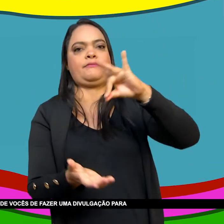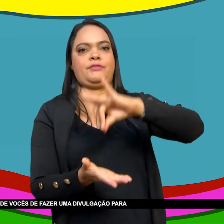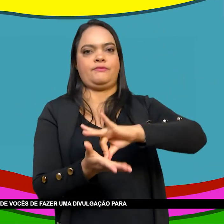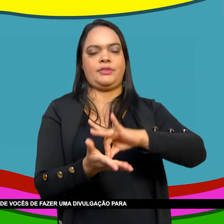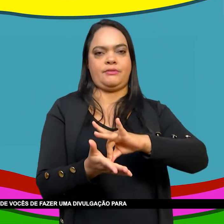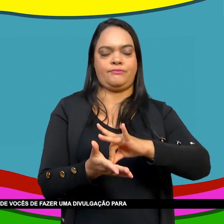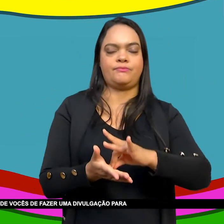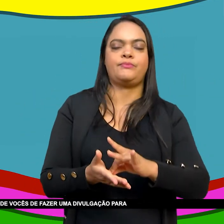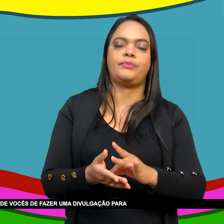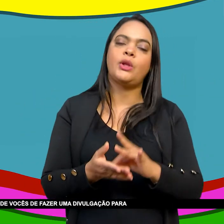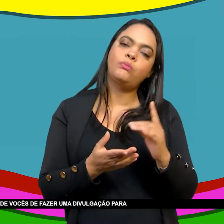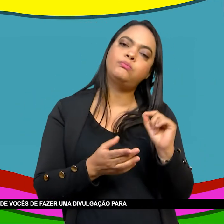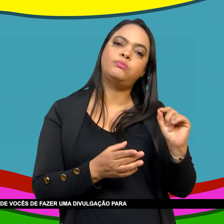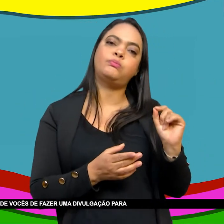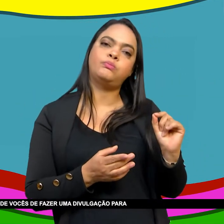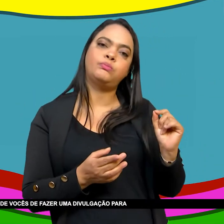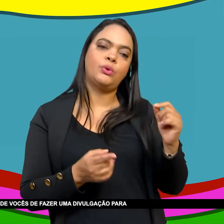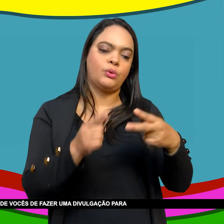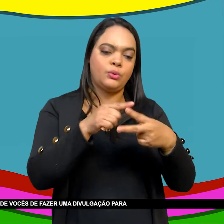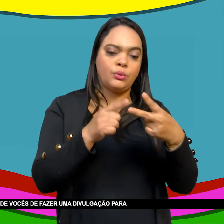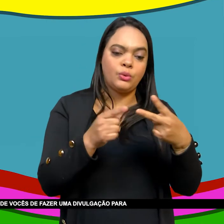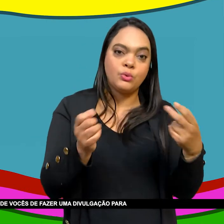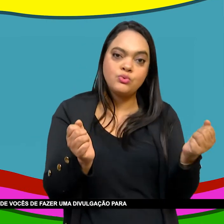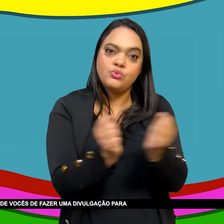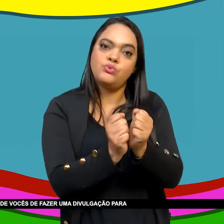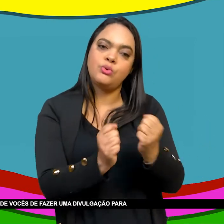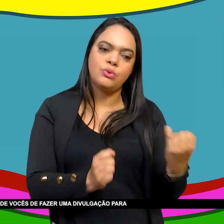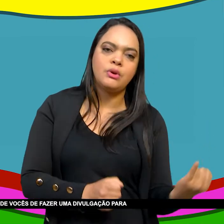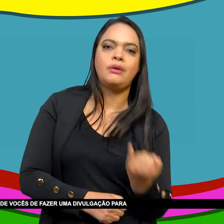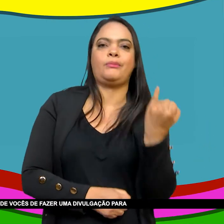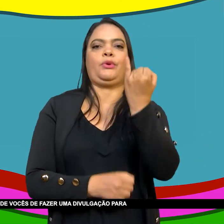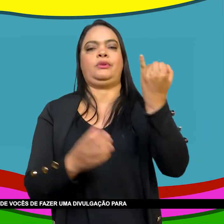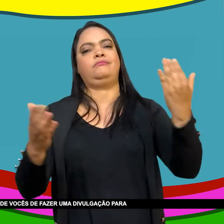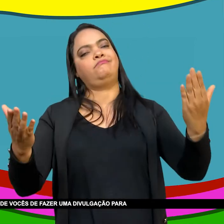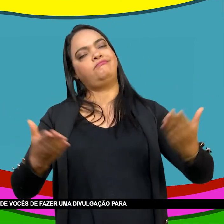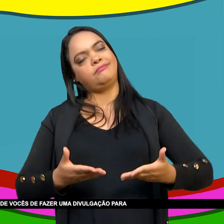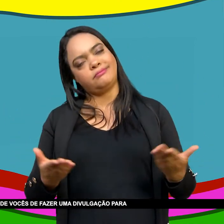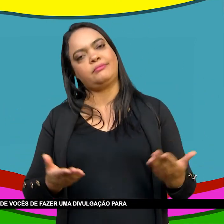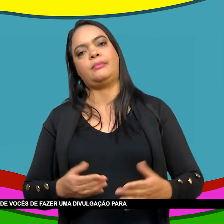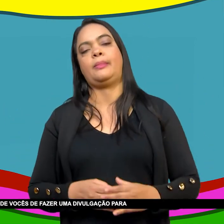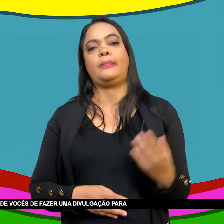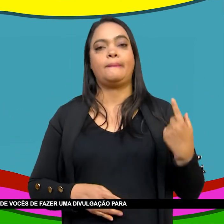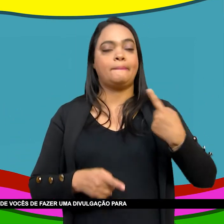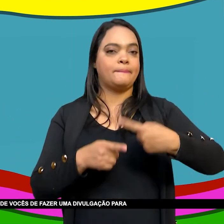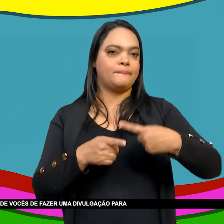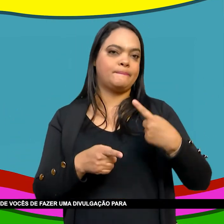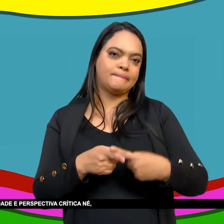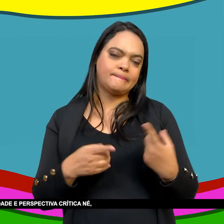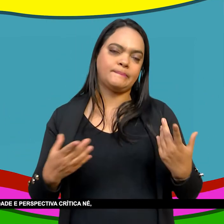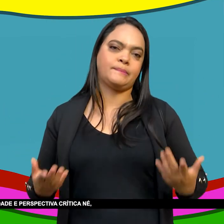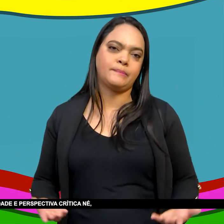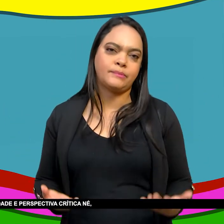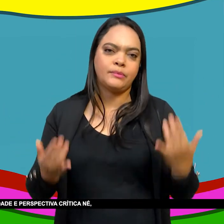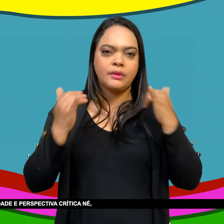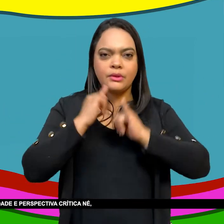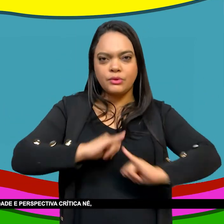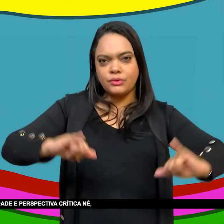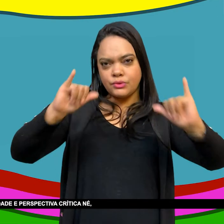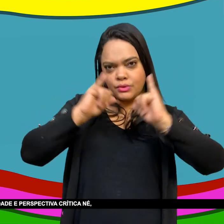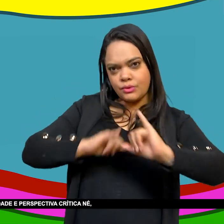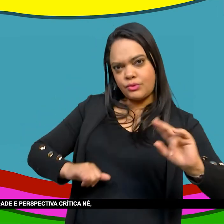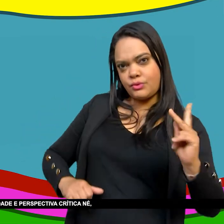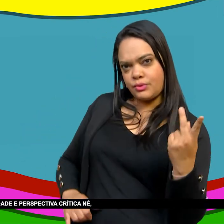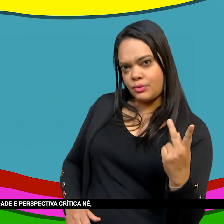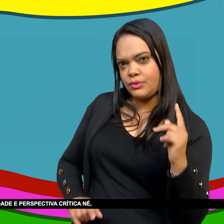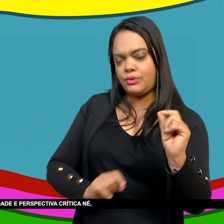sentido, eu acho muito importante essa iniciativa de vocês De fazer uma divulgação para um público ampliado,